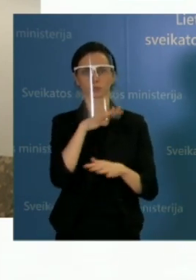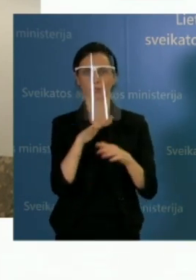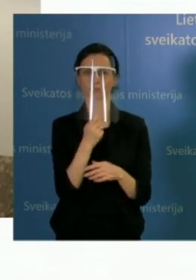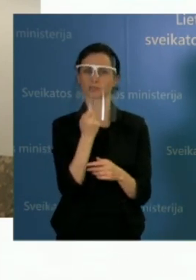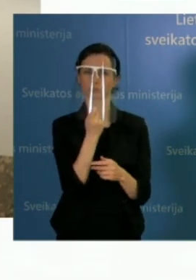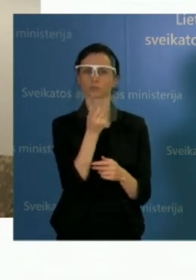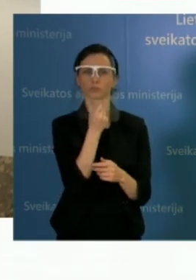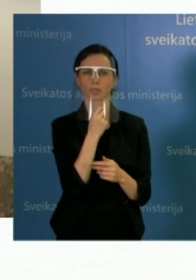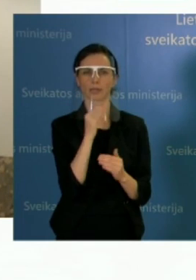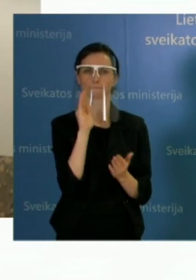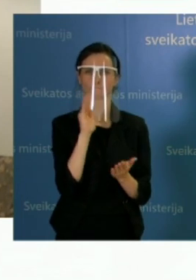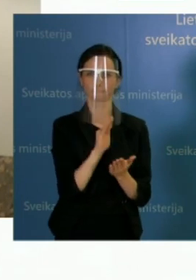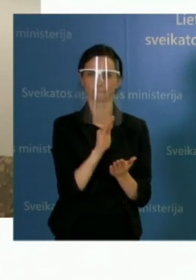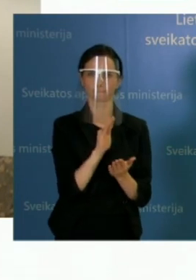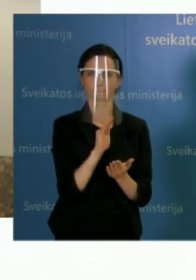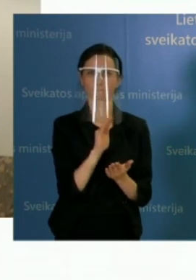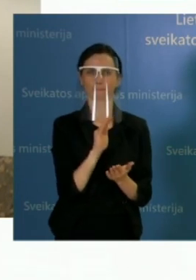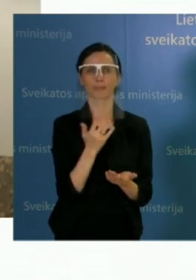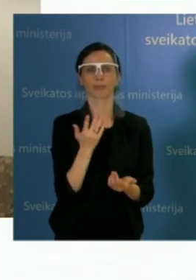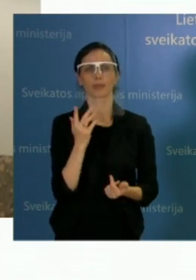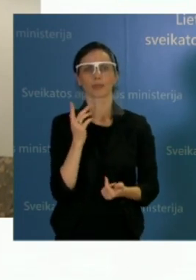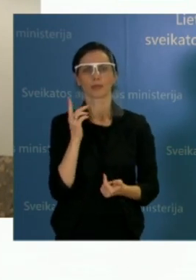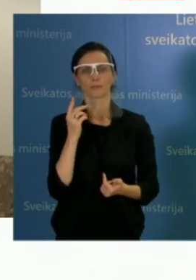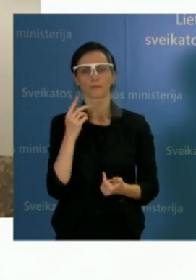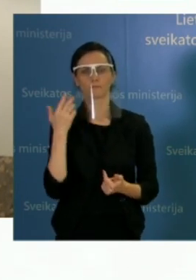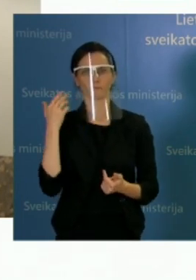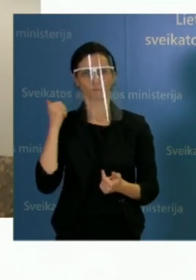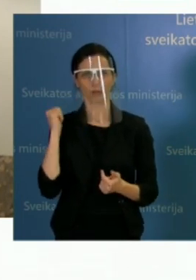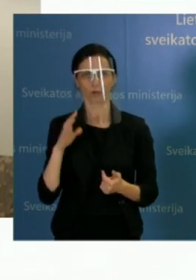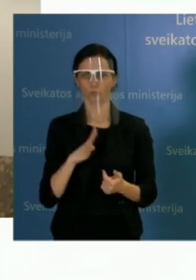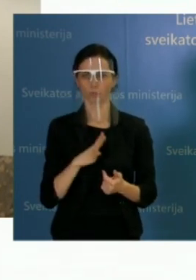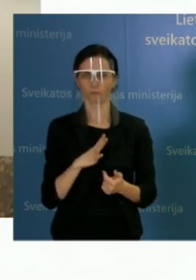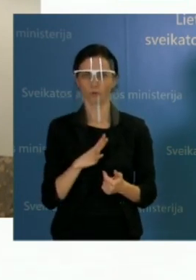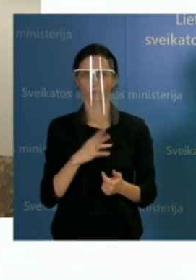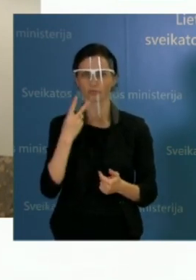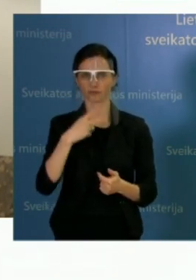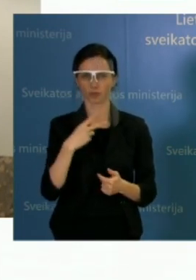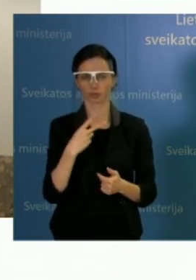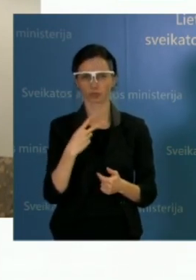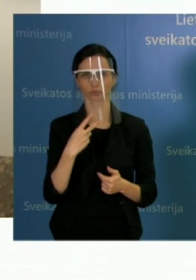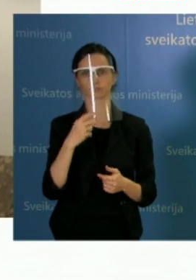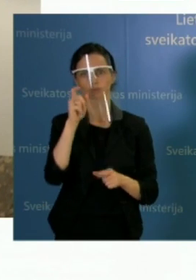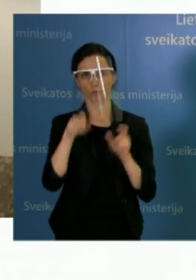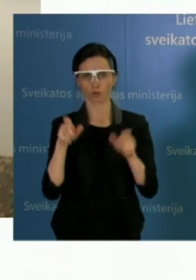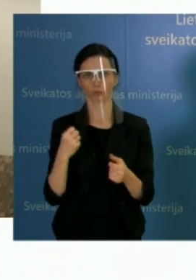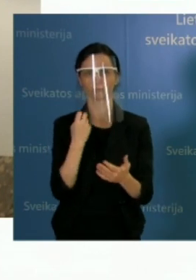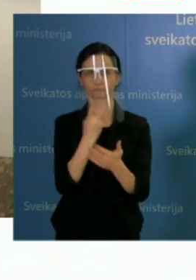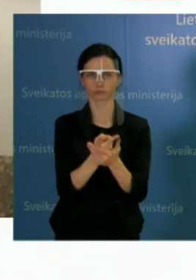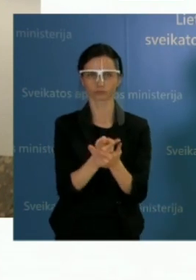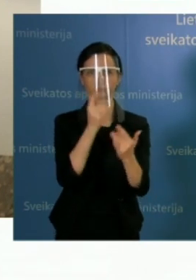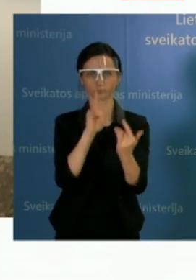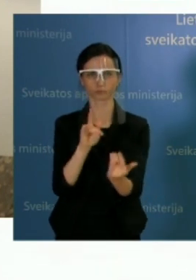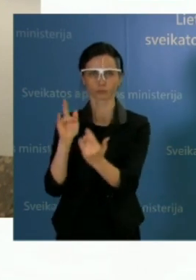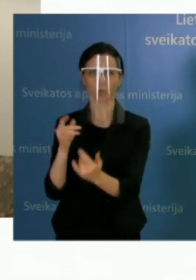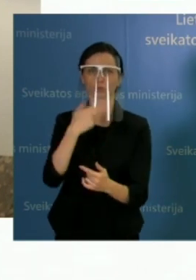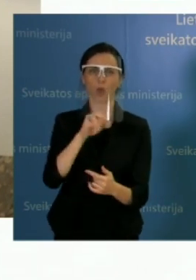dar vieną dugną, paguldytą 20 pacientų, kuriuo amžiaus vidurkis nuo 40 iki 60 metų.